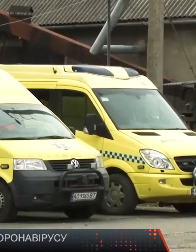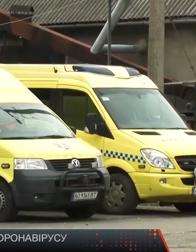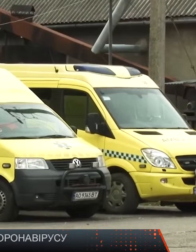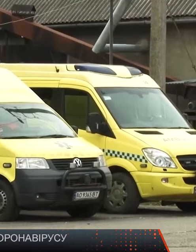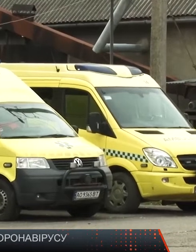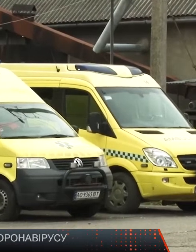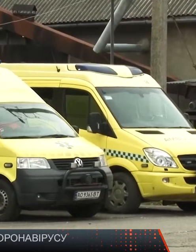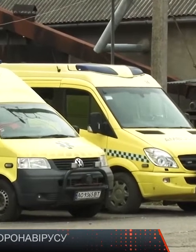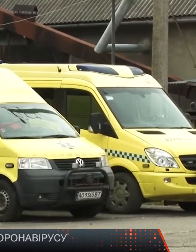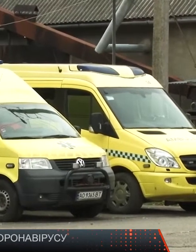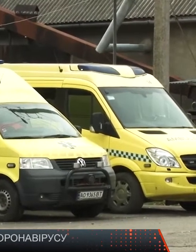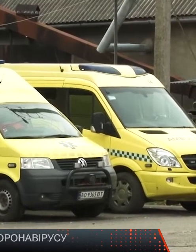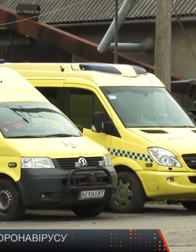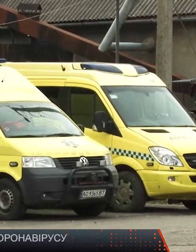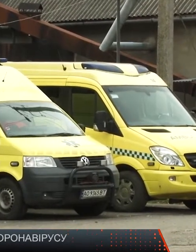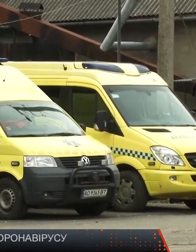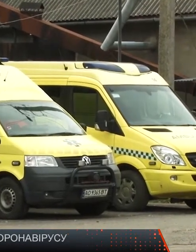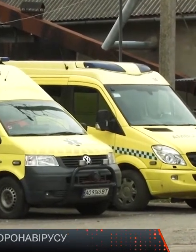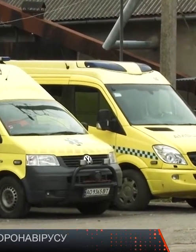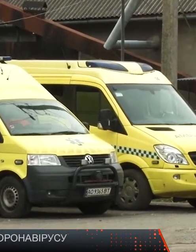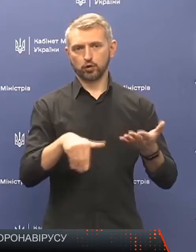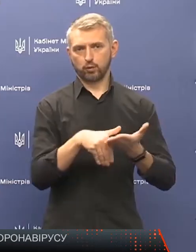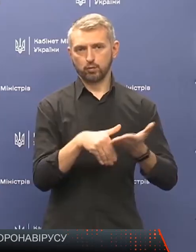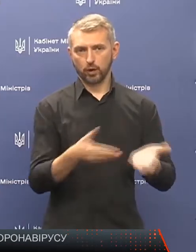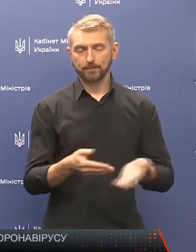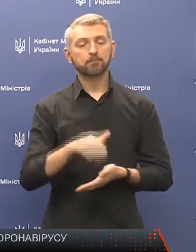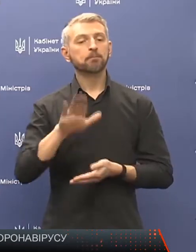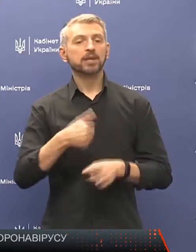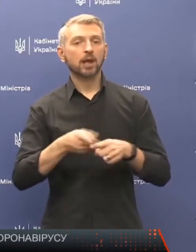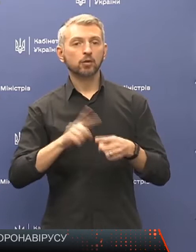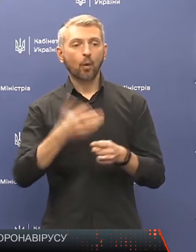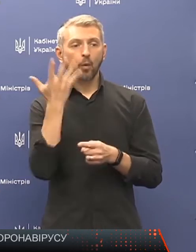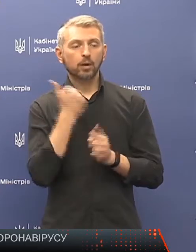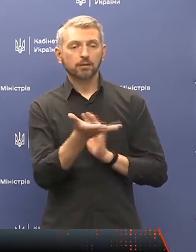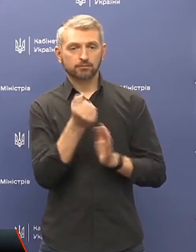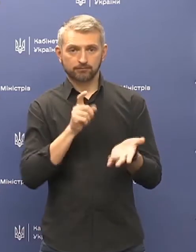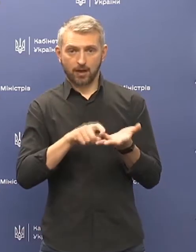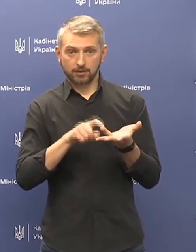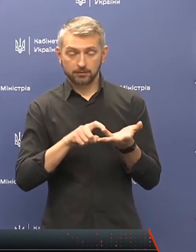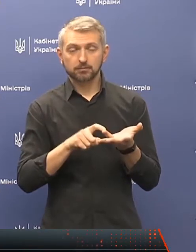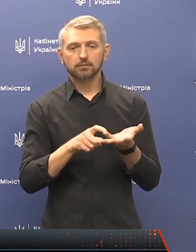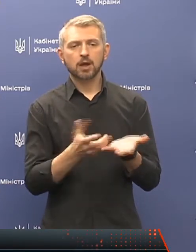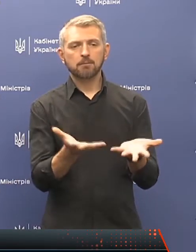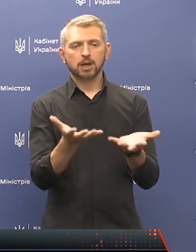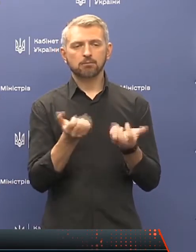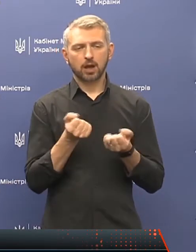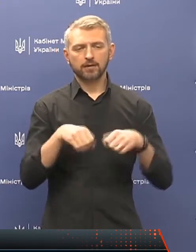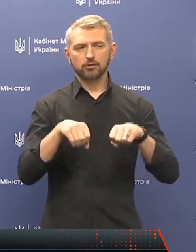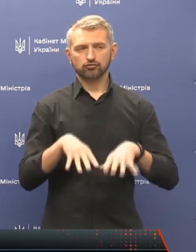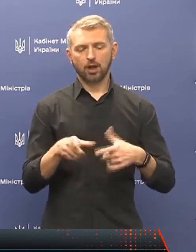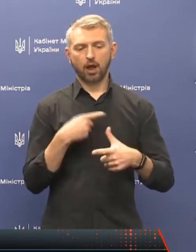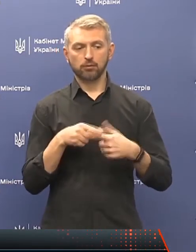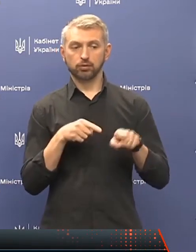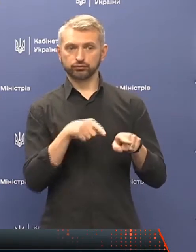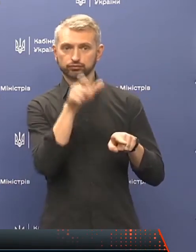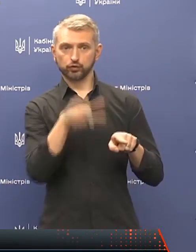телефонувати за номером швидкої допомоги 103. Після цього, коли відбираються зразки, приймається клінічне певне рішення – або хворих